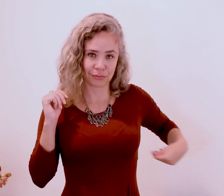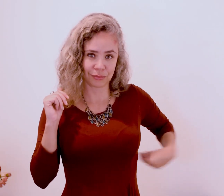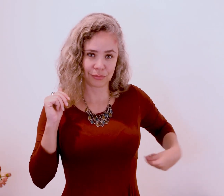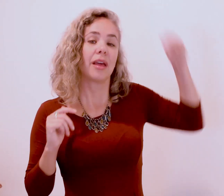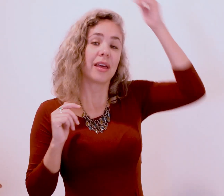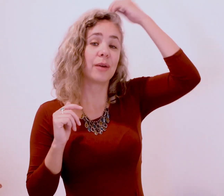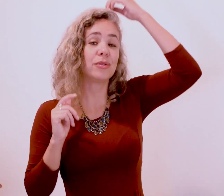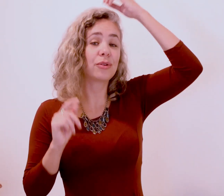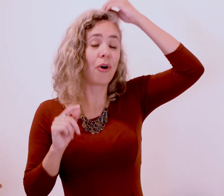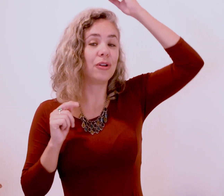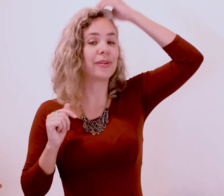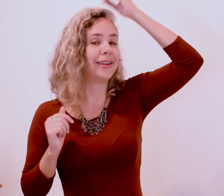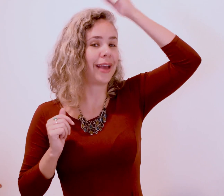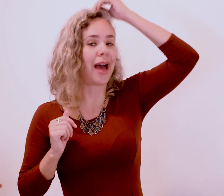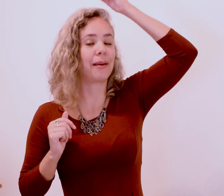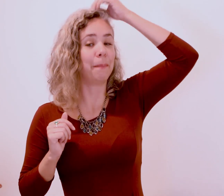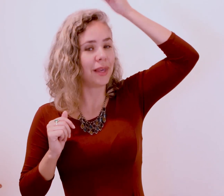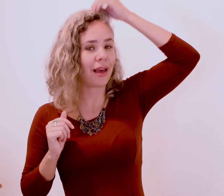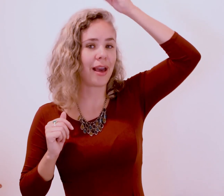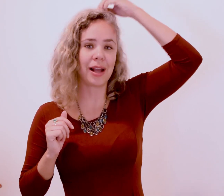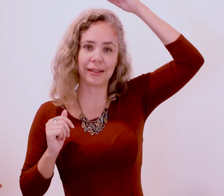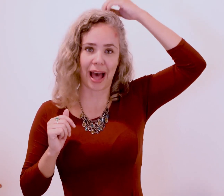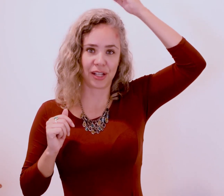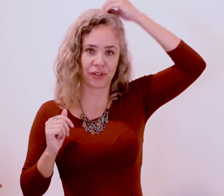Eu escolho criar a minha realidade